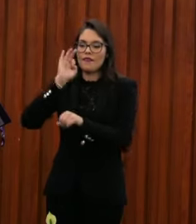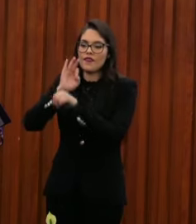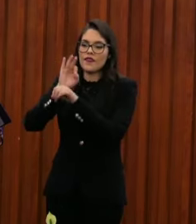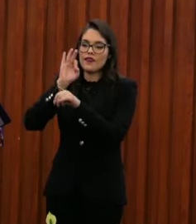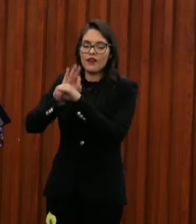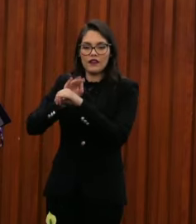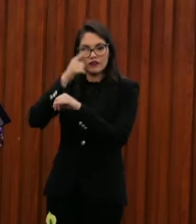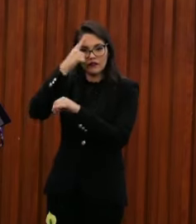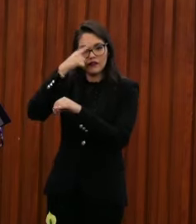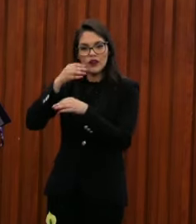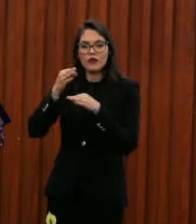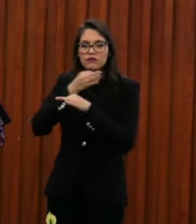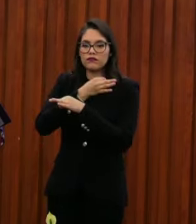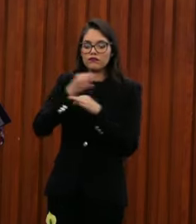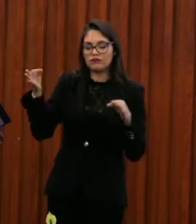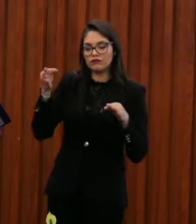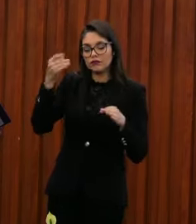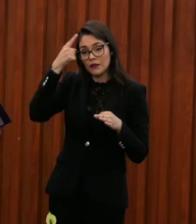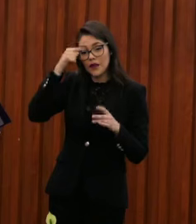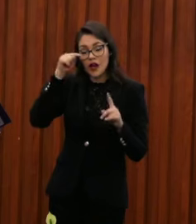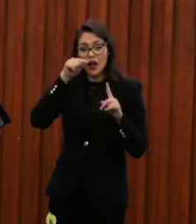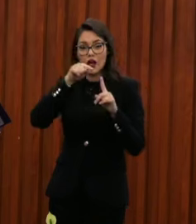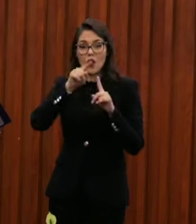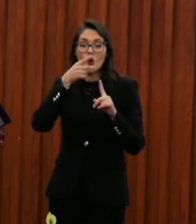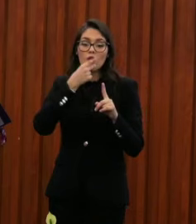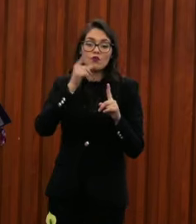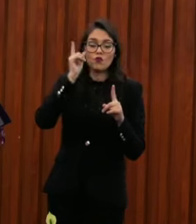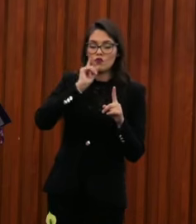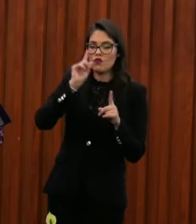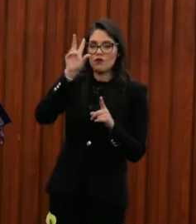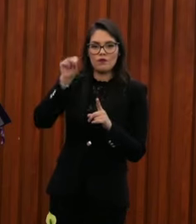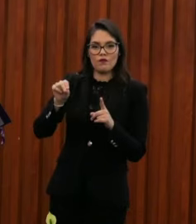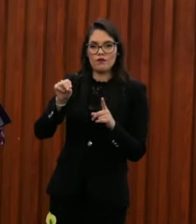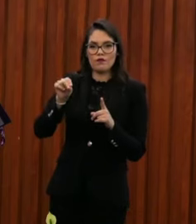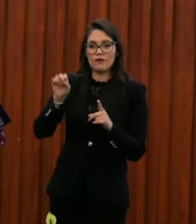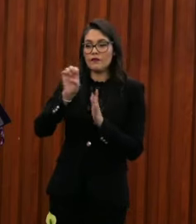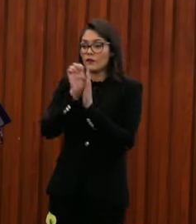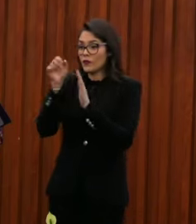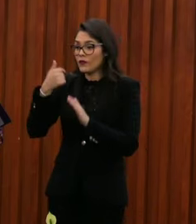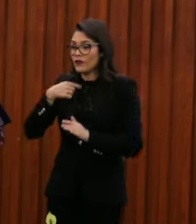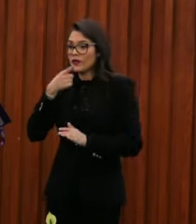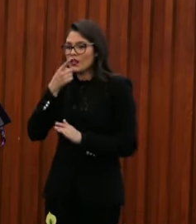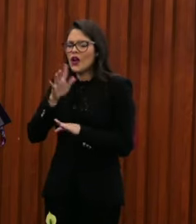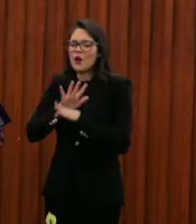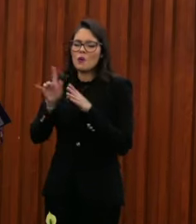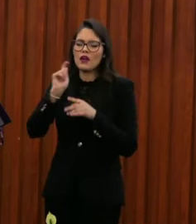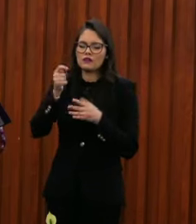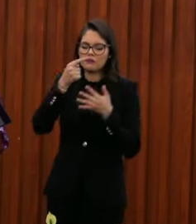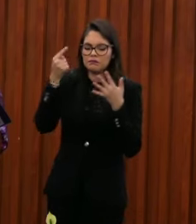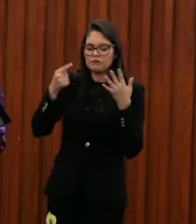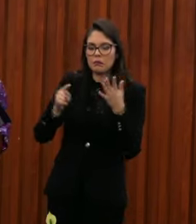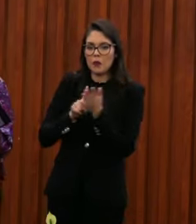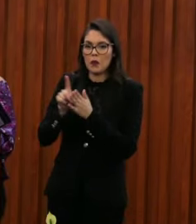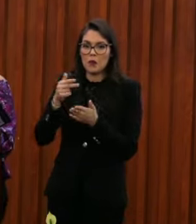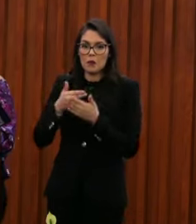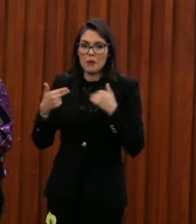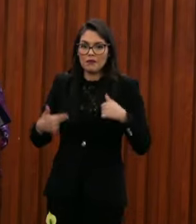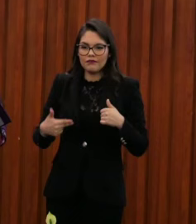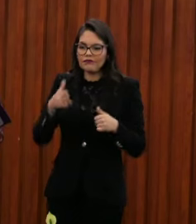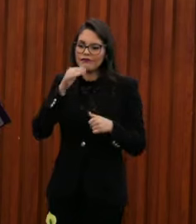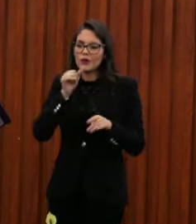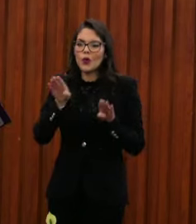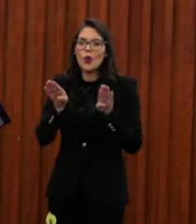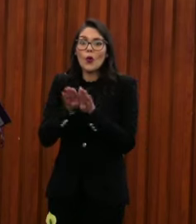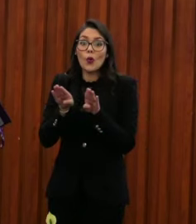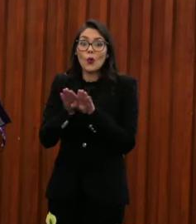estos con un enfoque de género. No podemos hablar de derechos humanos si no hablamos que los derechos humanos tienen una